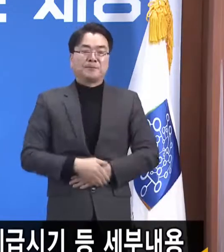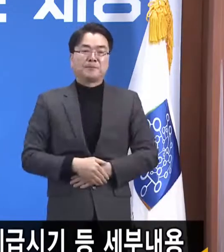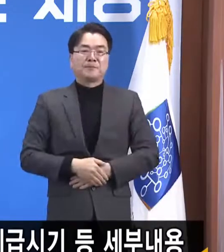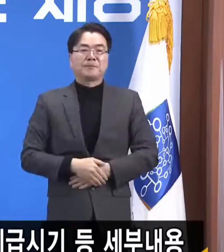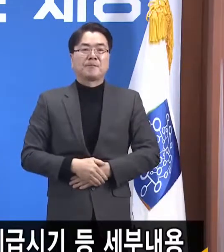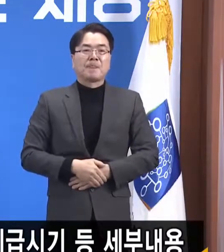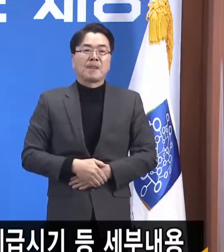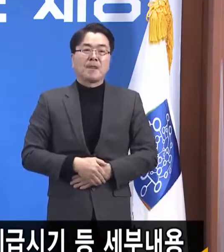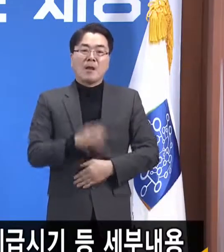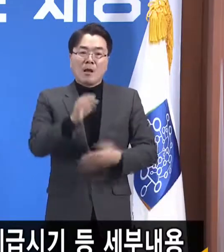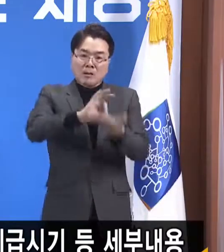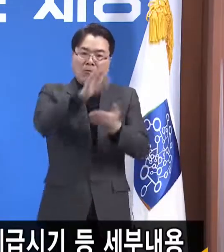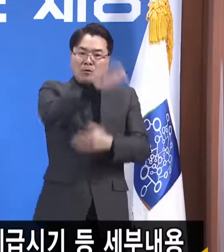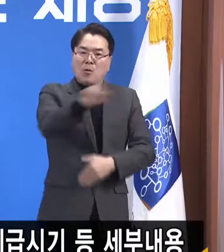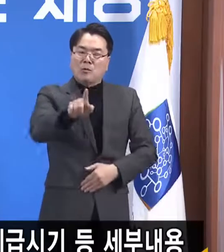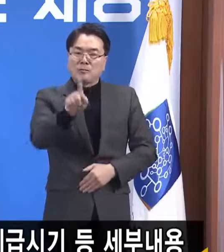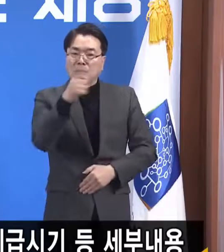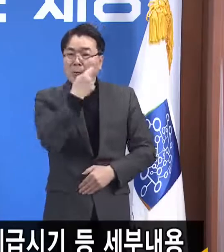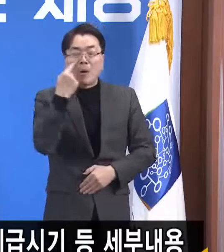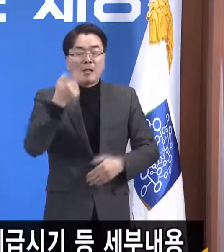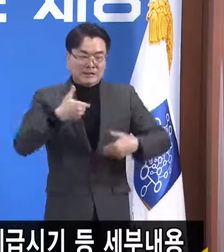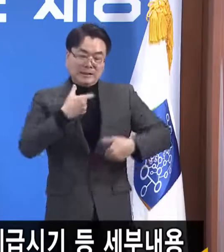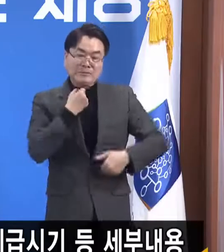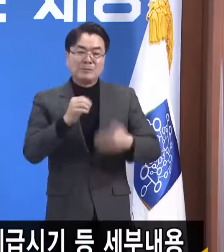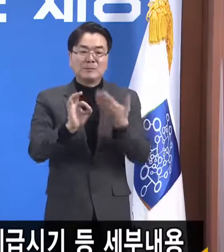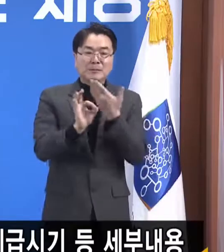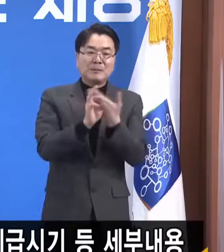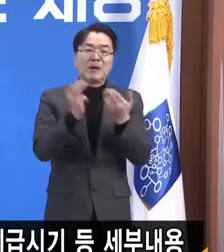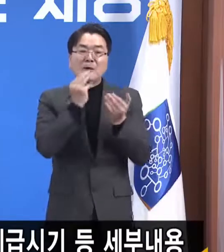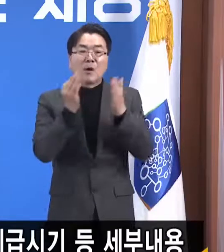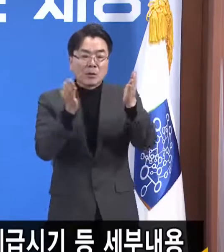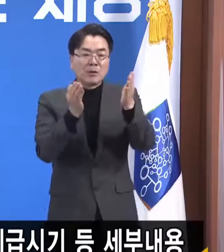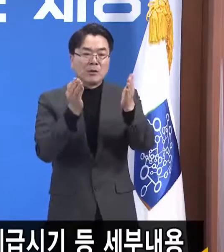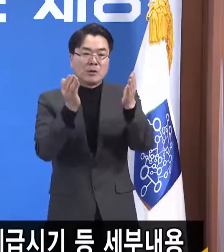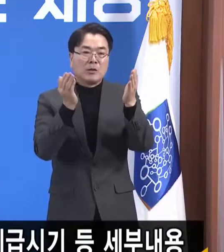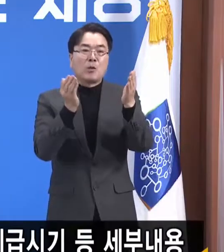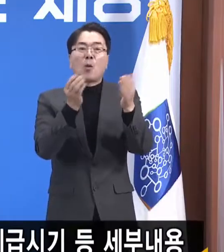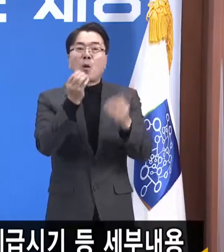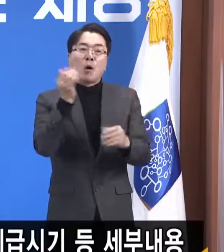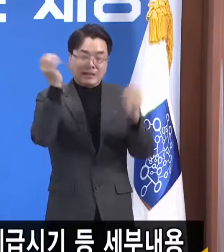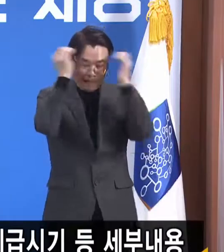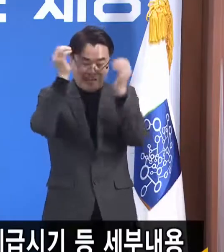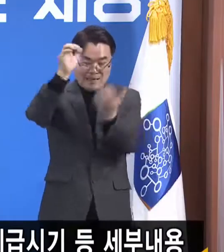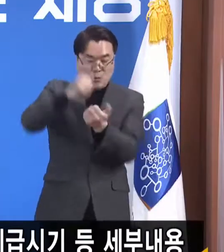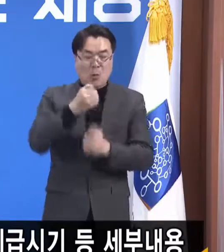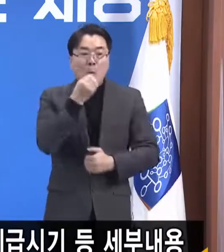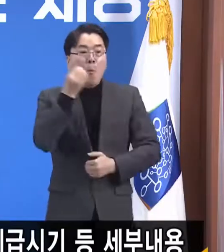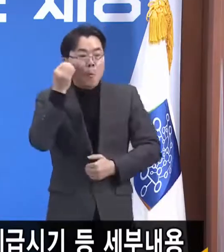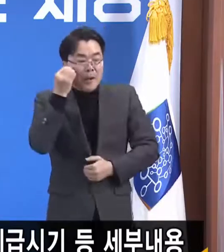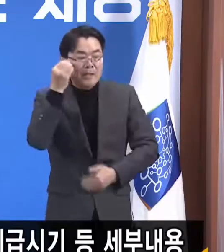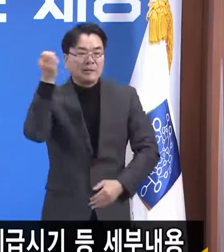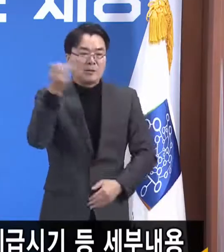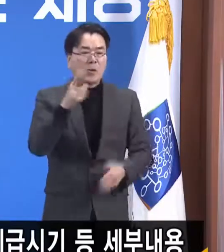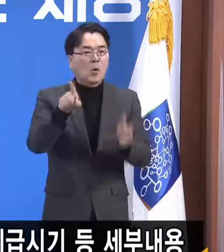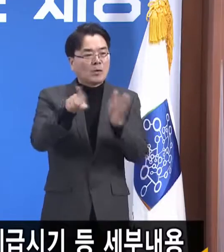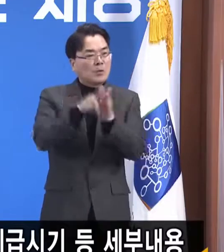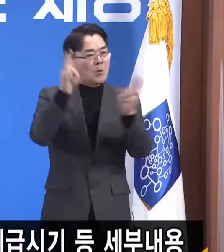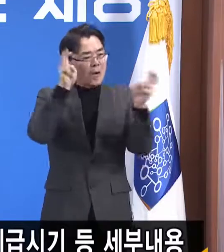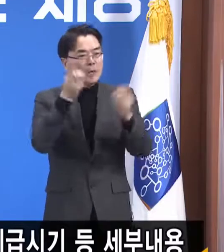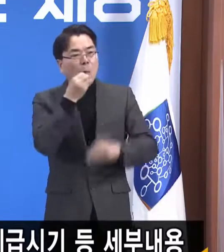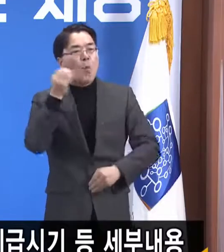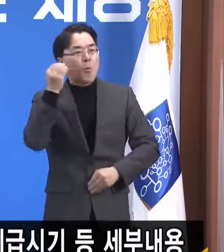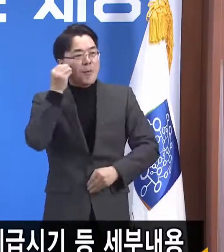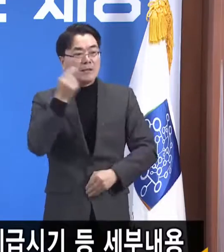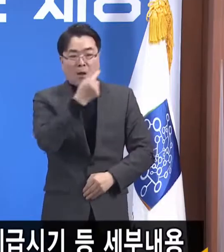홈페이지나 재난기본소득에 참여하는 카드사 홈페이지에서 모두 확인하실 수